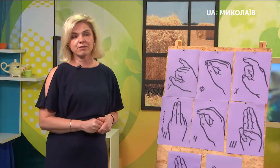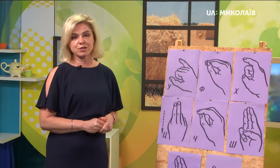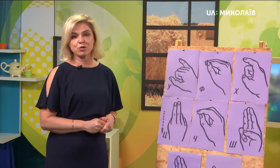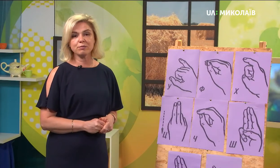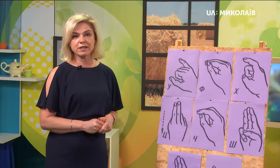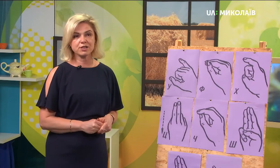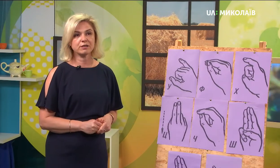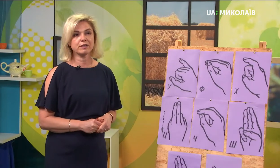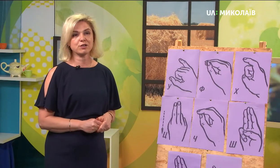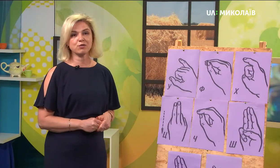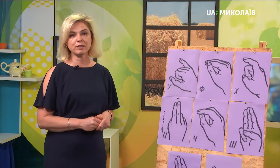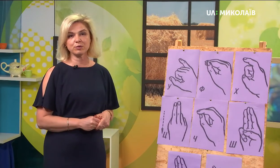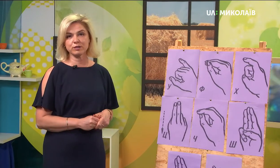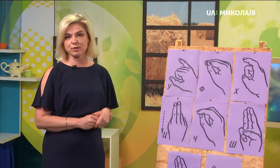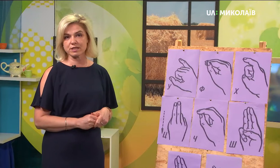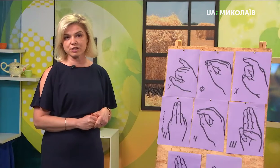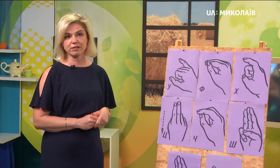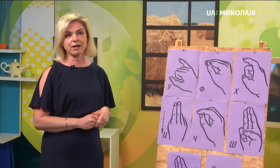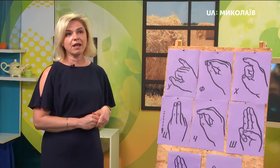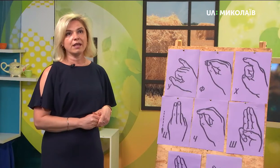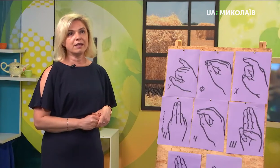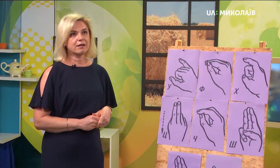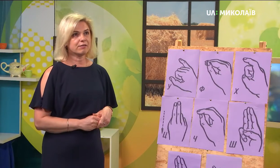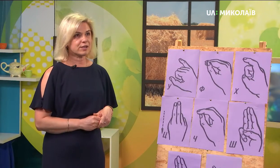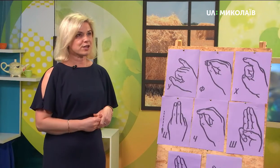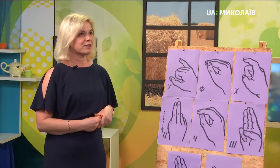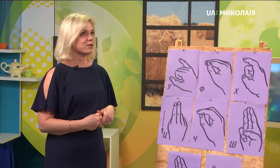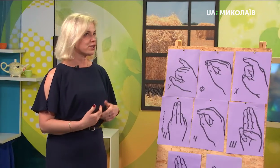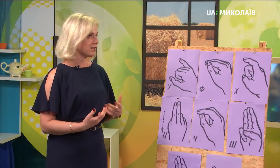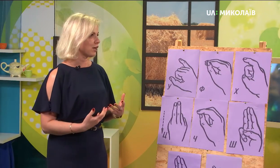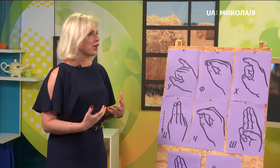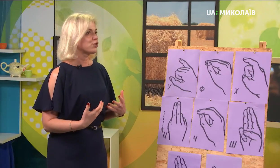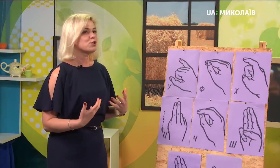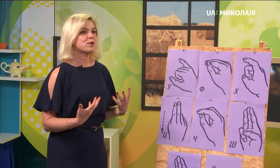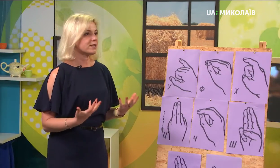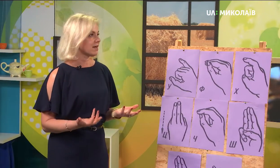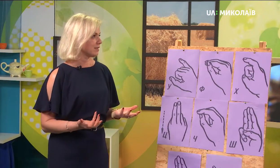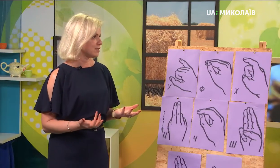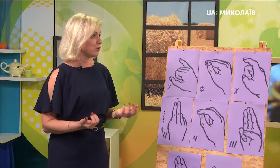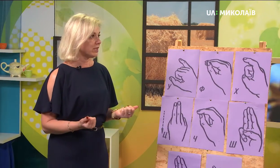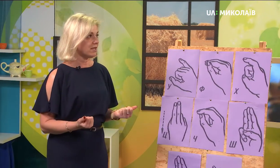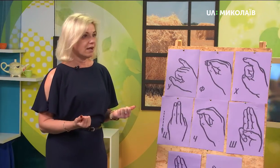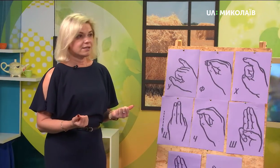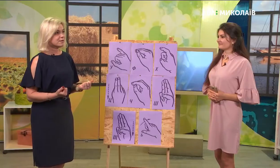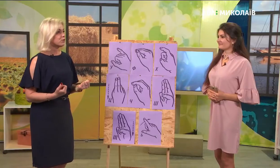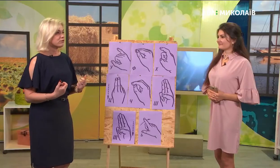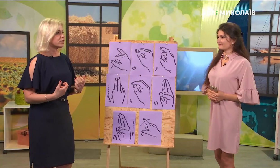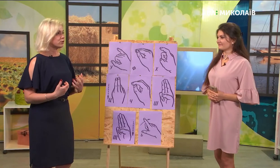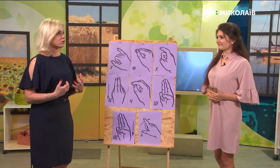вашого обличчя, якщо вона буде доброзичлива і виражати бажання щось показати цій людині, це буде вже дуже